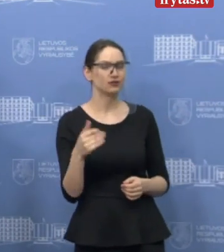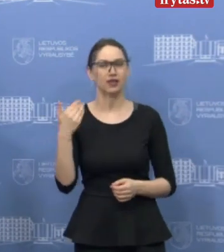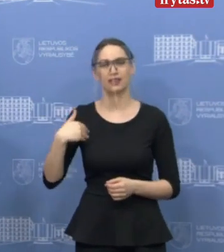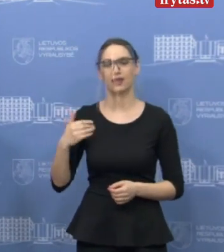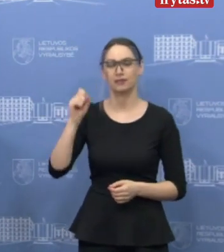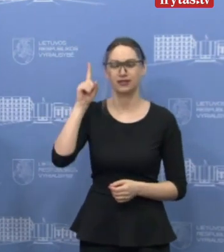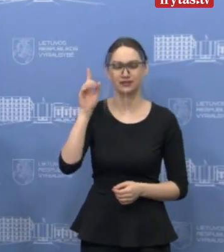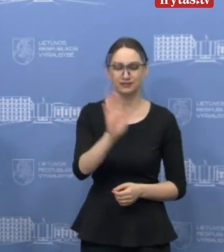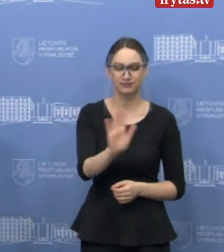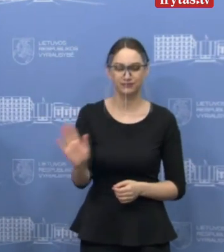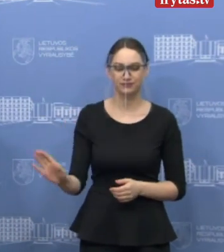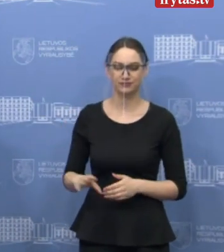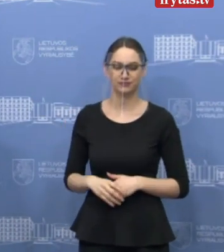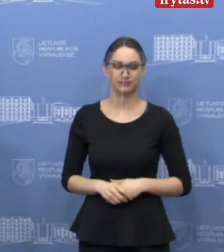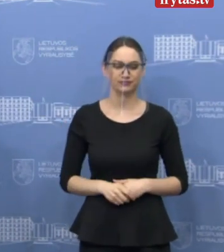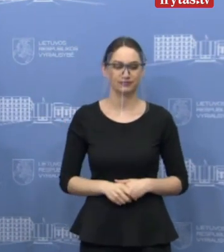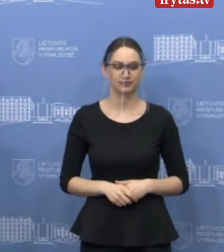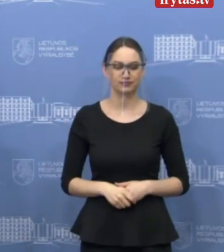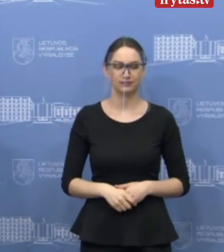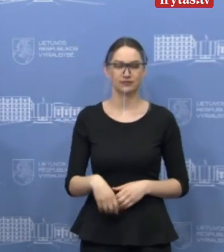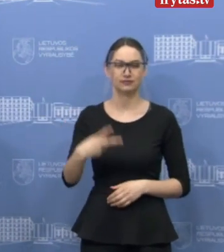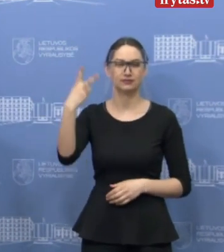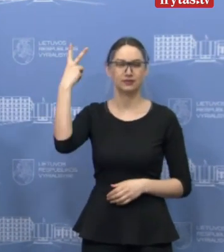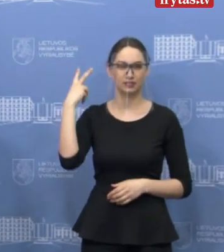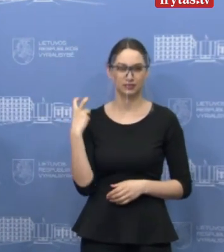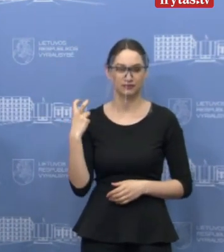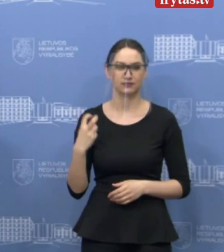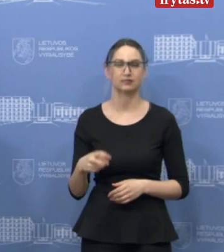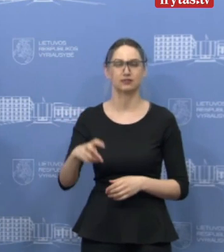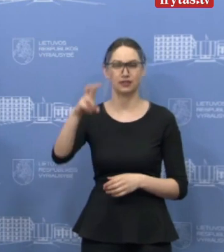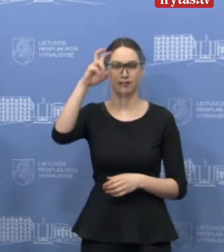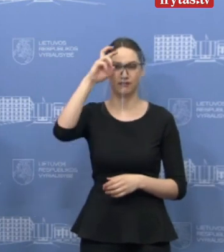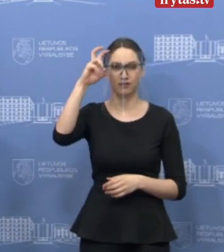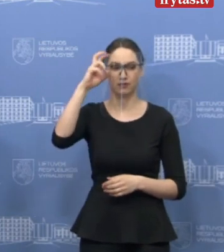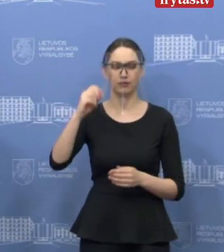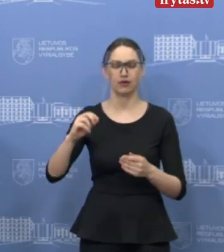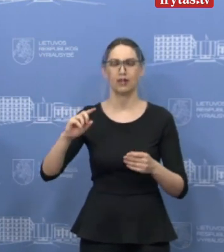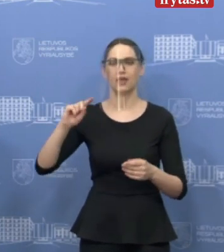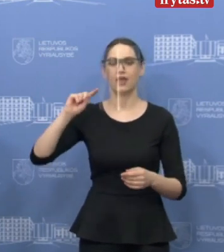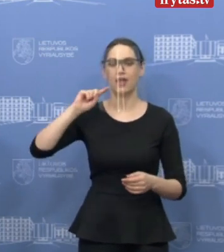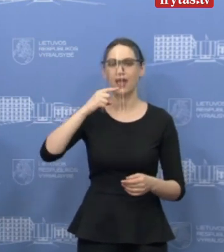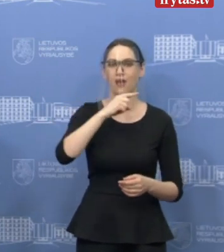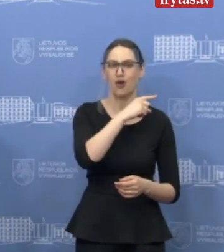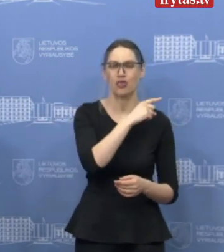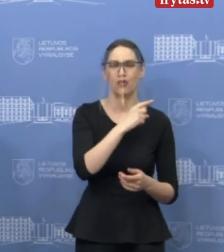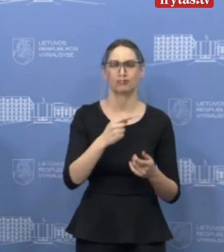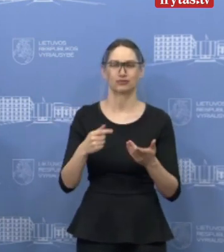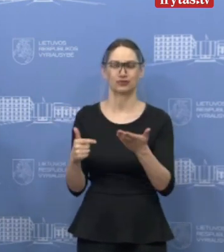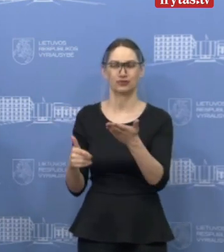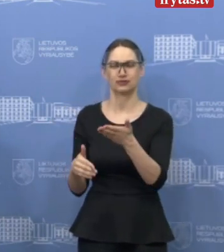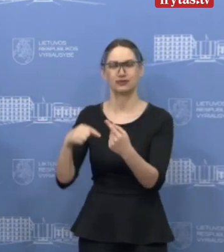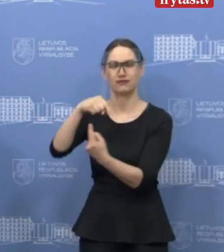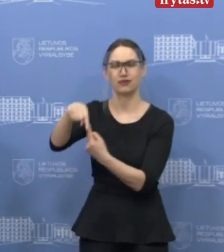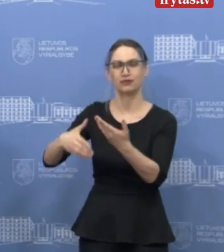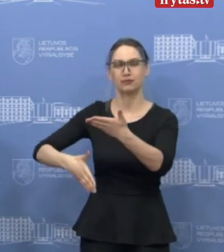rytas. Kaip žinia, prieš dvi savaitės vyriausybė patvirtino ekonomikos skatinimo ir pagalbos